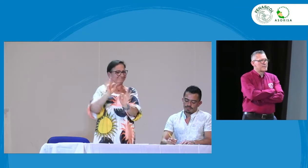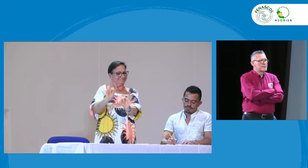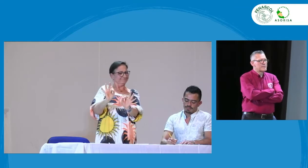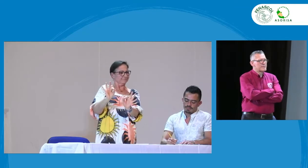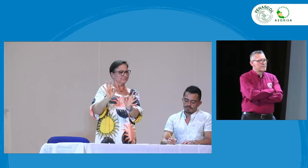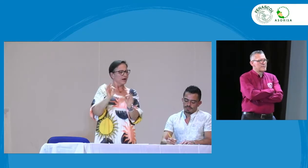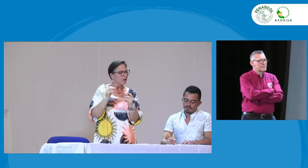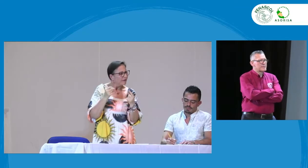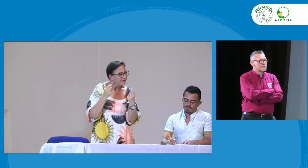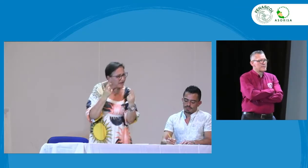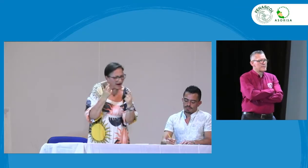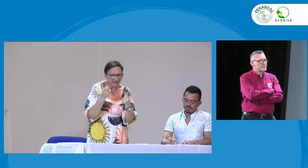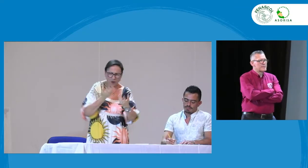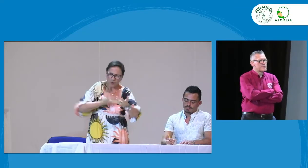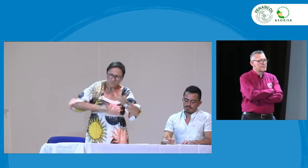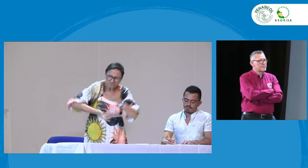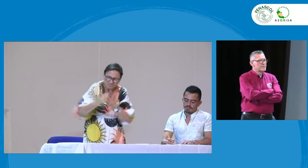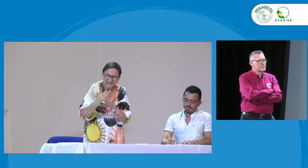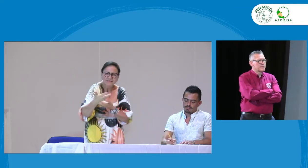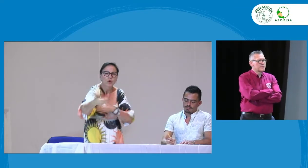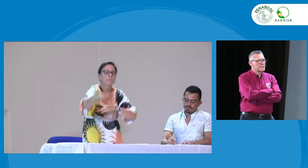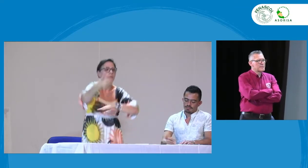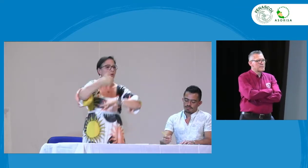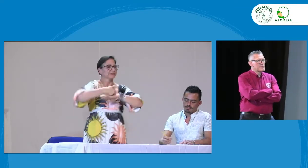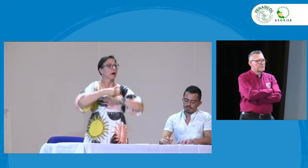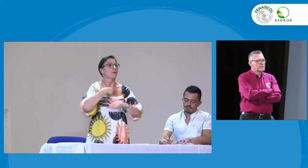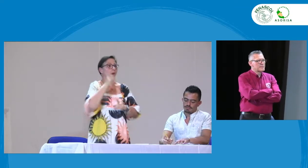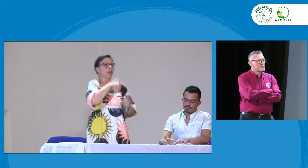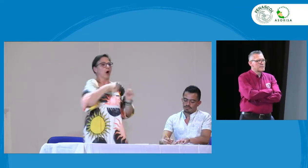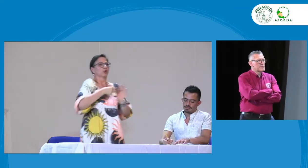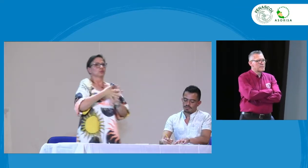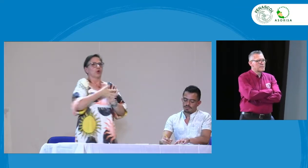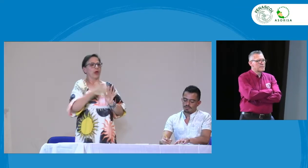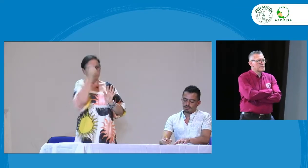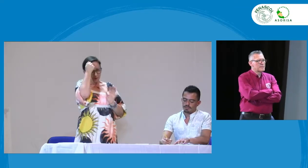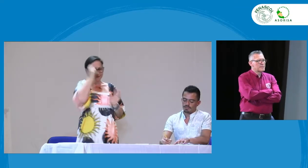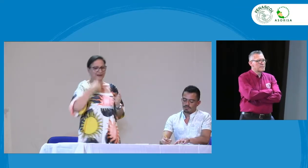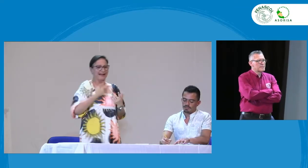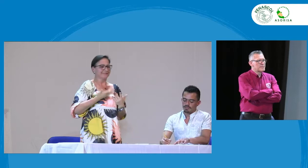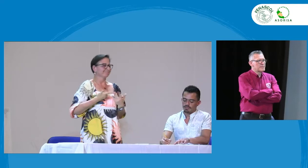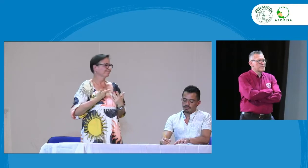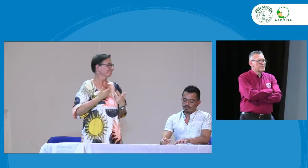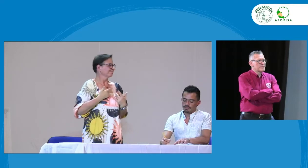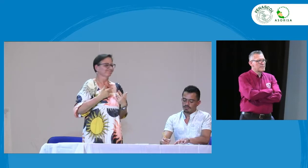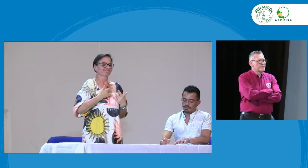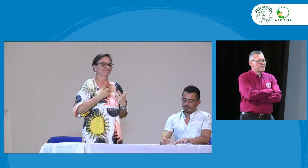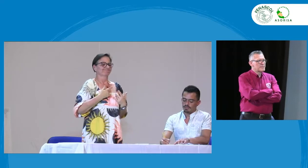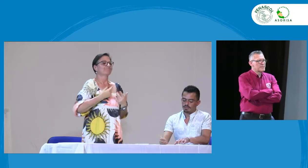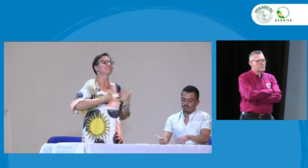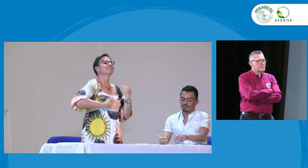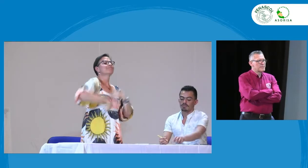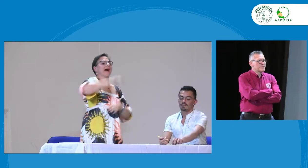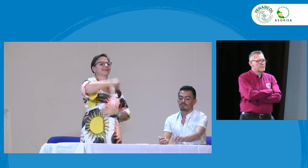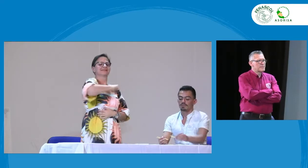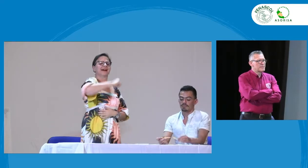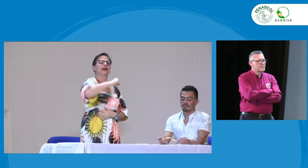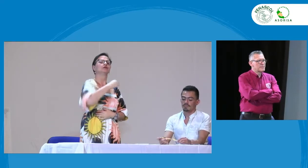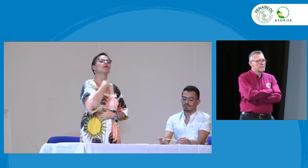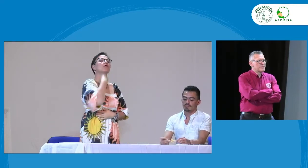la comunicación con su hijo sordo y ya está, pero hace falta como compartir experiencias, retroalimentaciones porque a veces el modelo lingüístico